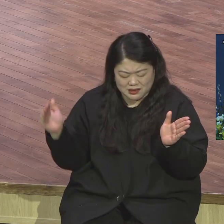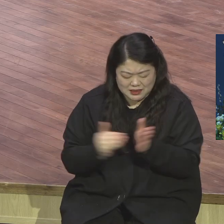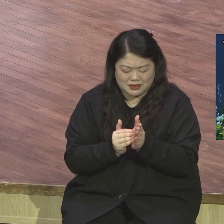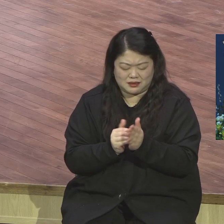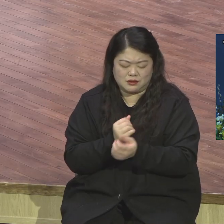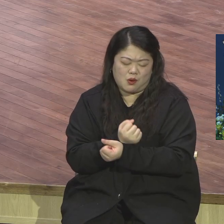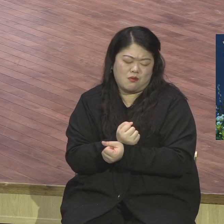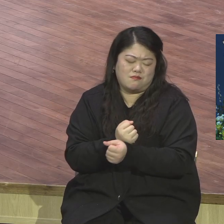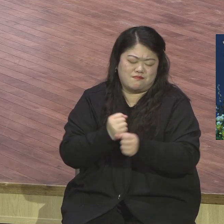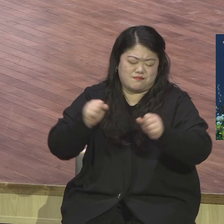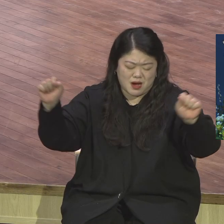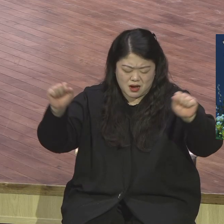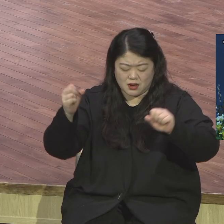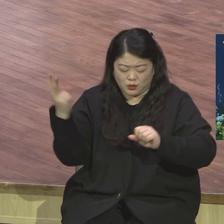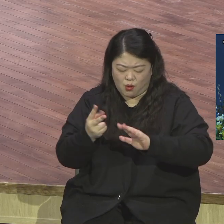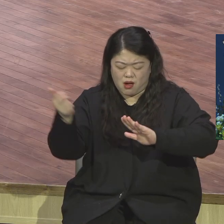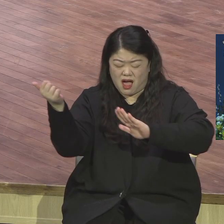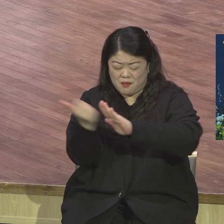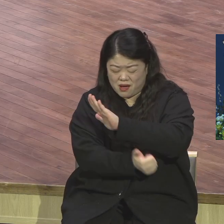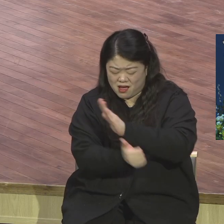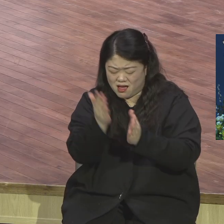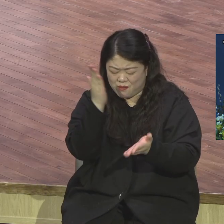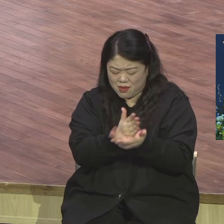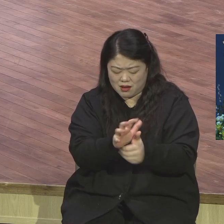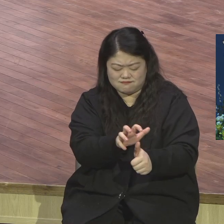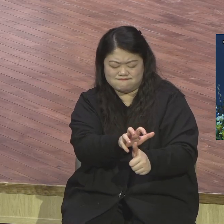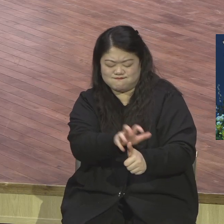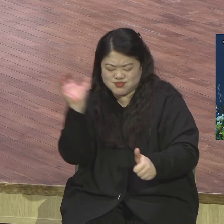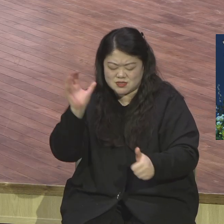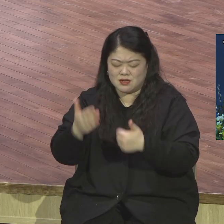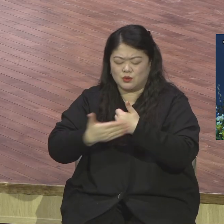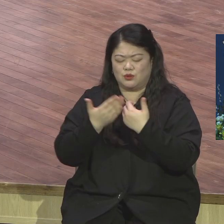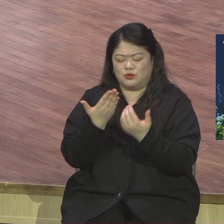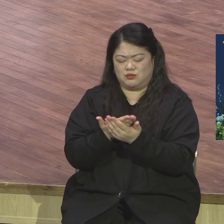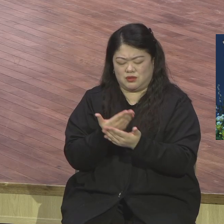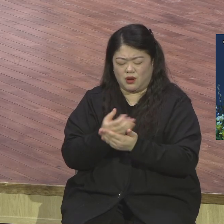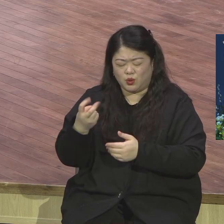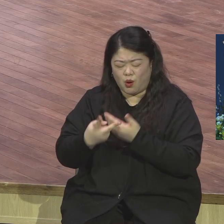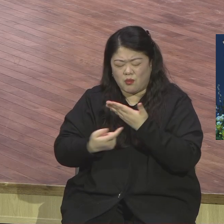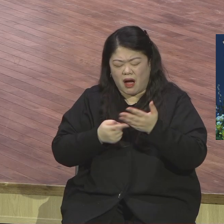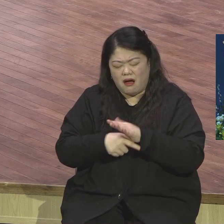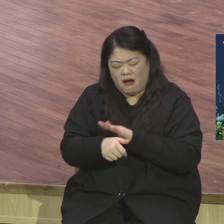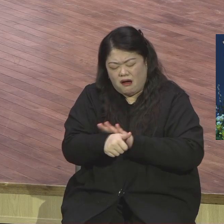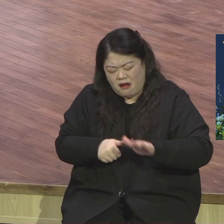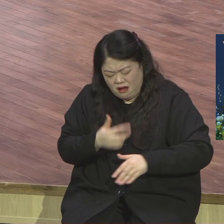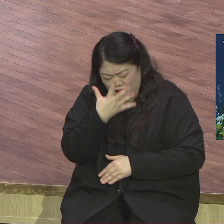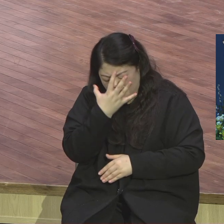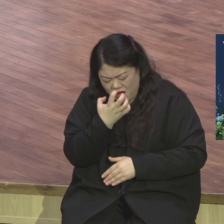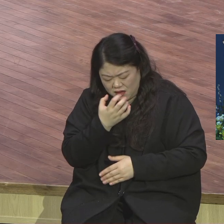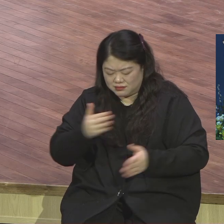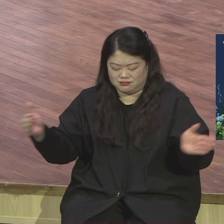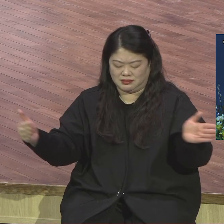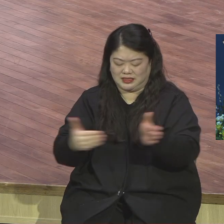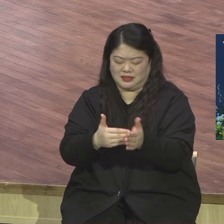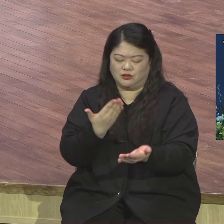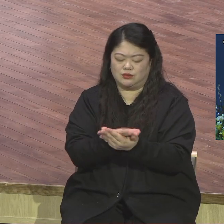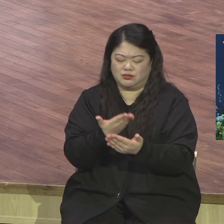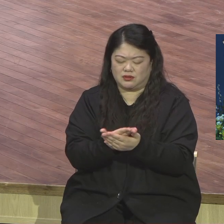실패에서 빠져나오게 하야 조합사사 모든 열등의식에서 빠져나오게 하야 조합사사 비교의식에서 빠져나오게 하야